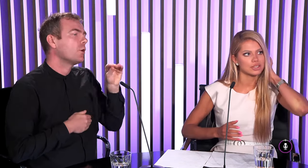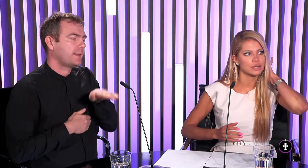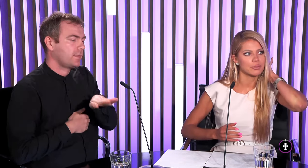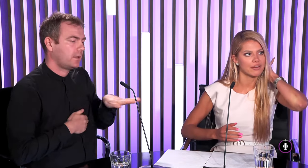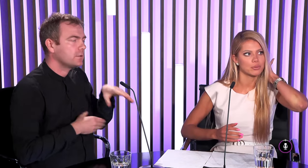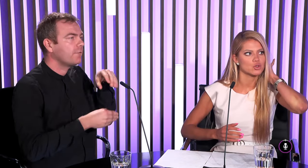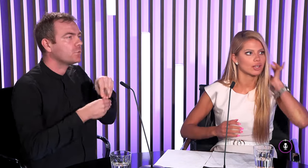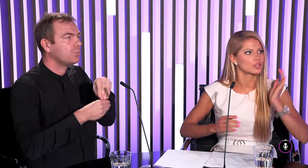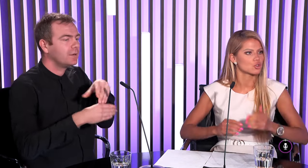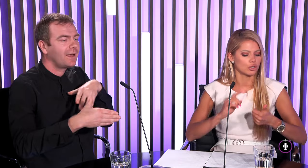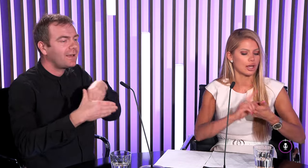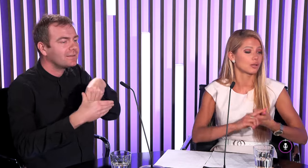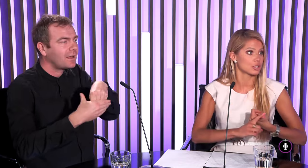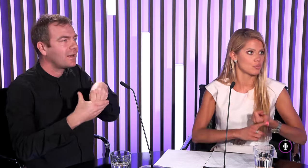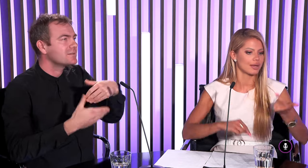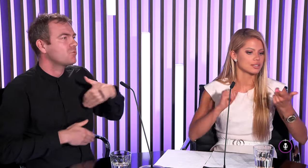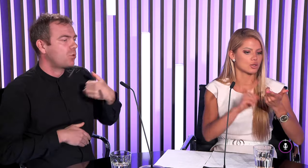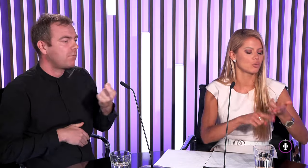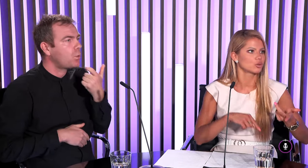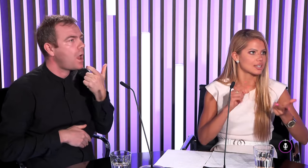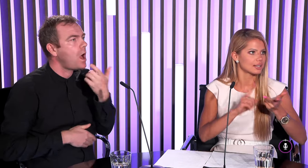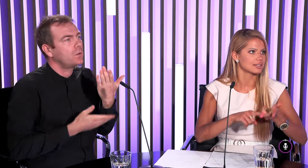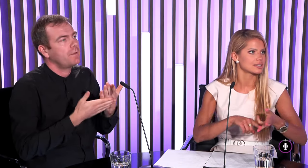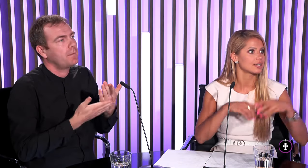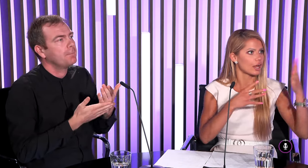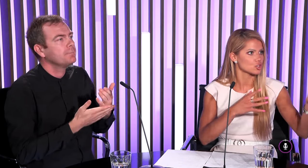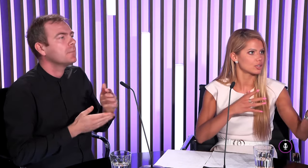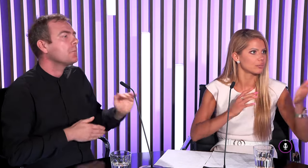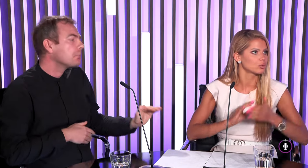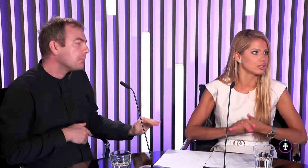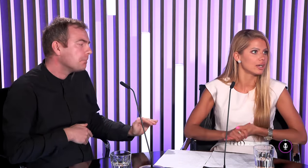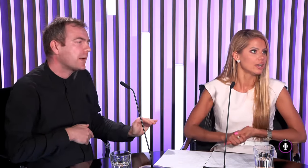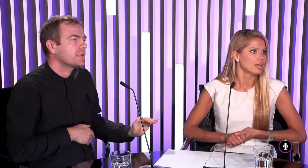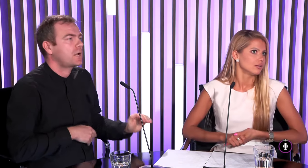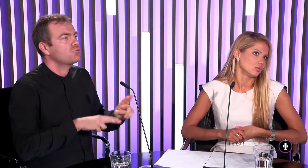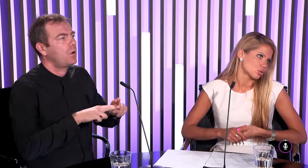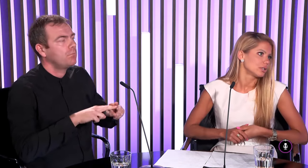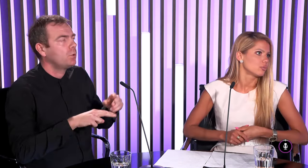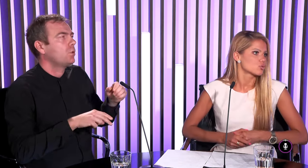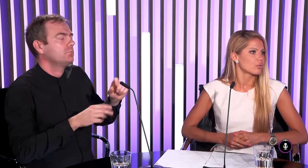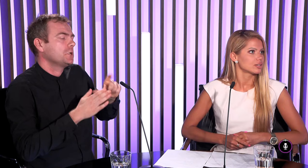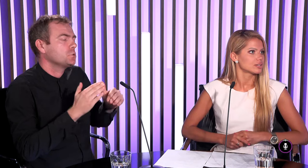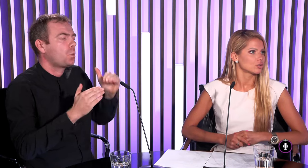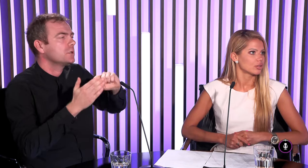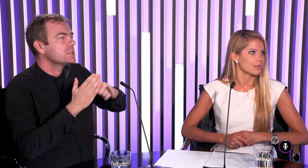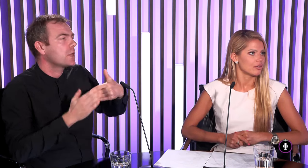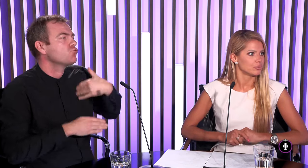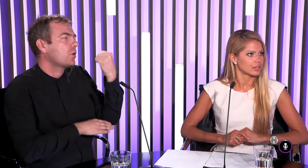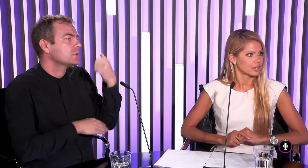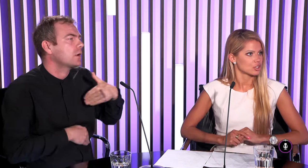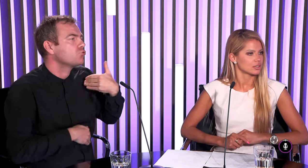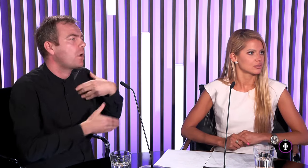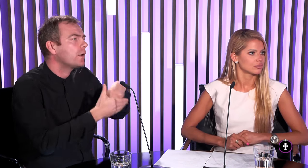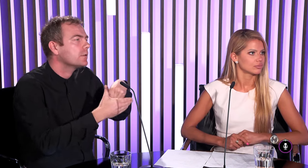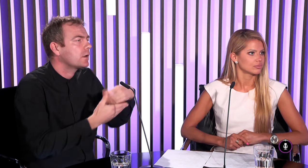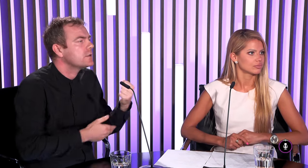začlenenie ich práve možno na tie školy začneme materskou potom základná stredná až teda po tie dospele môžeme poradiť ktorým aj vy